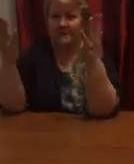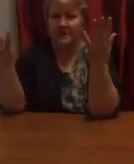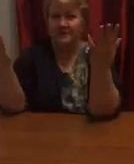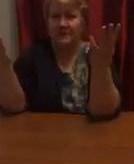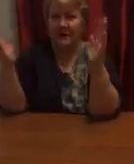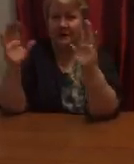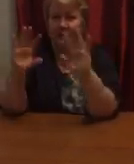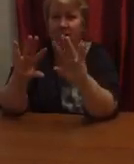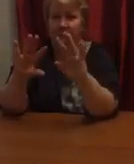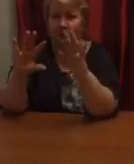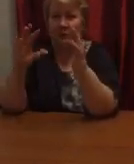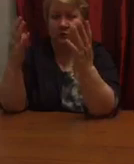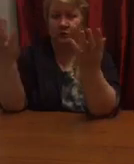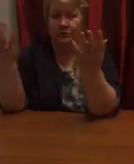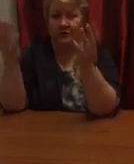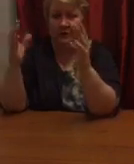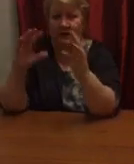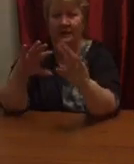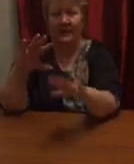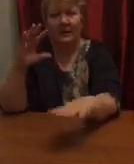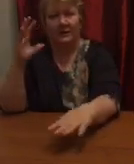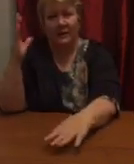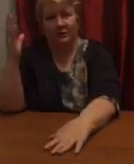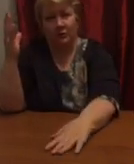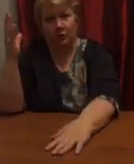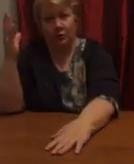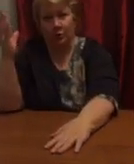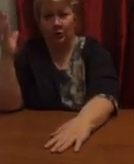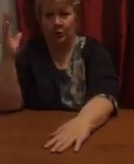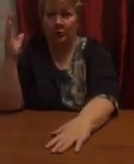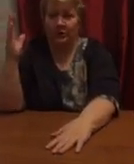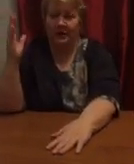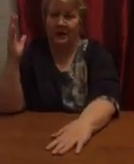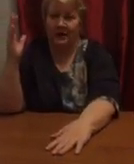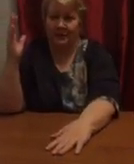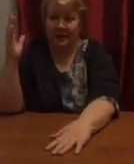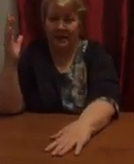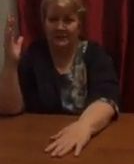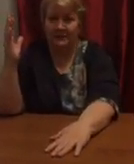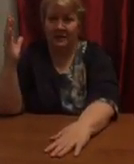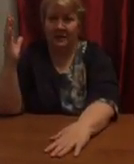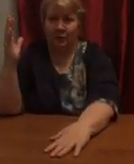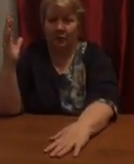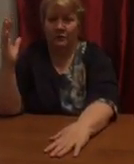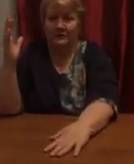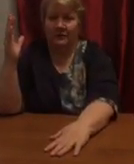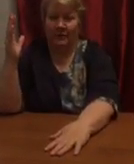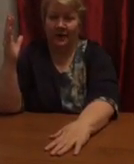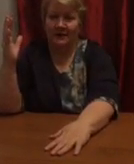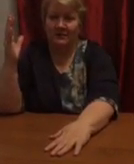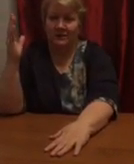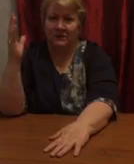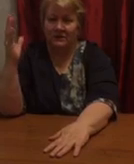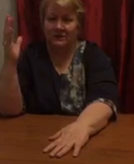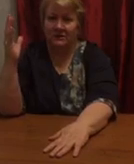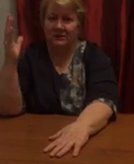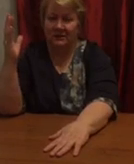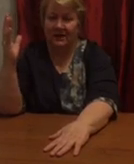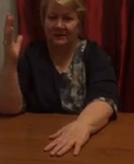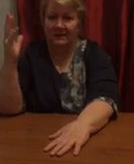всем такие нужные. На другой руке опять будем пальчики считать.